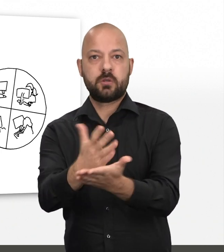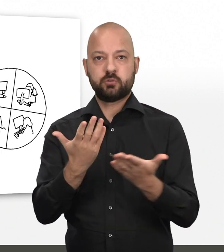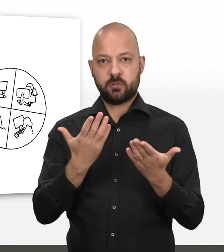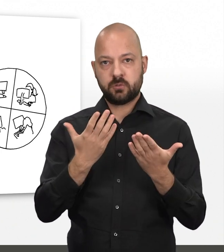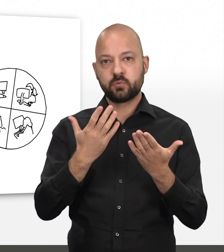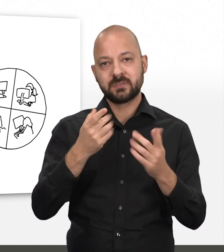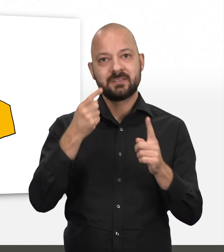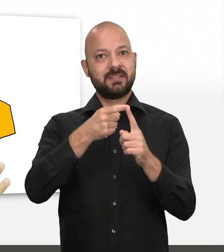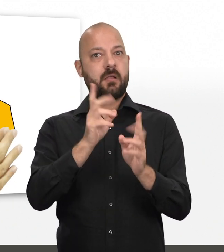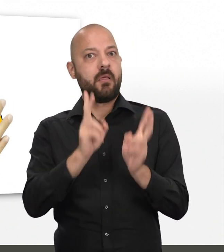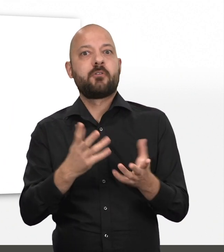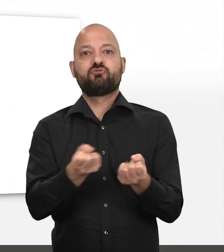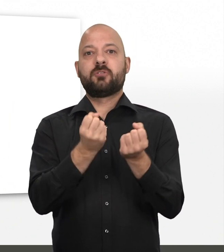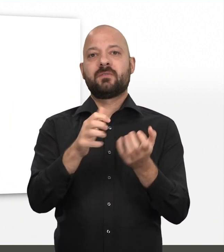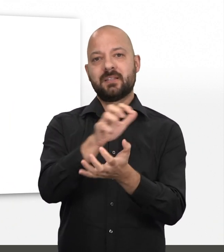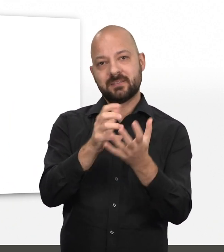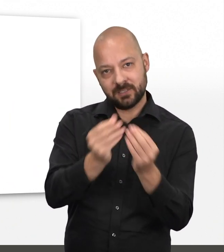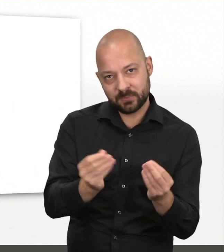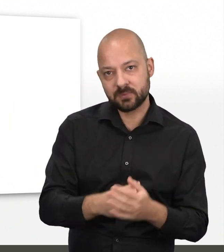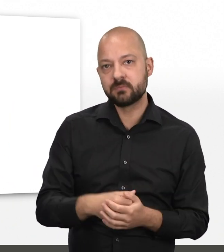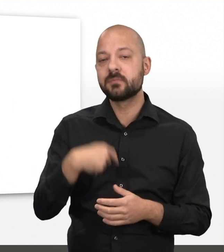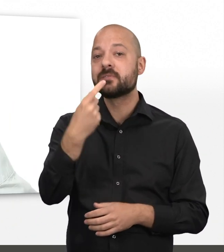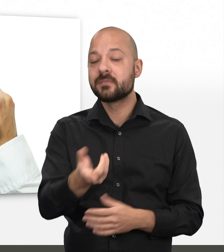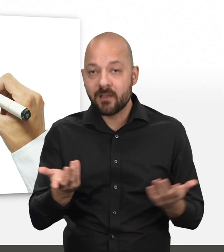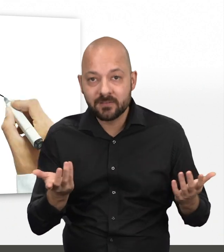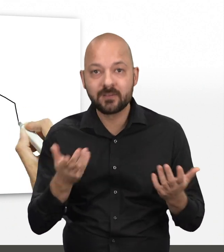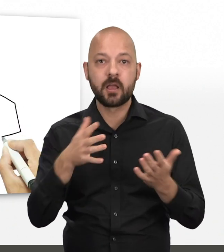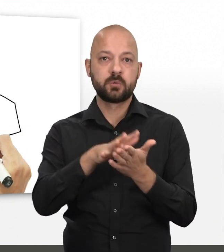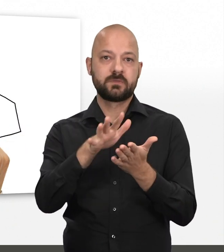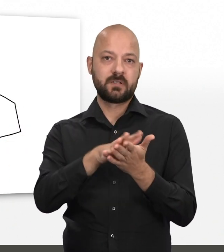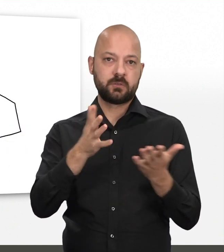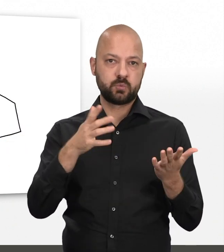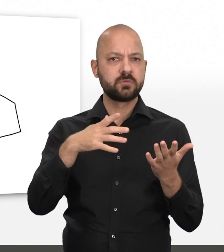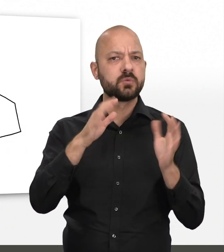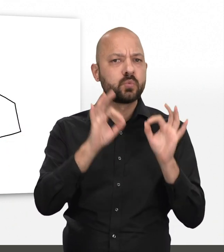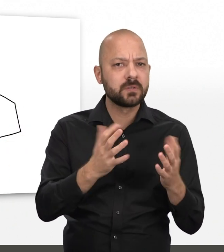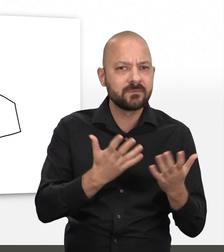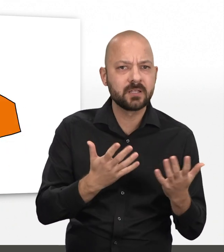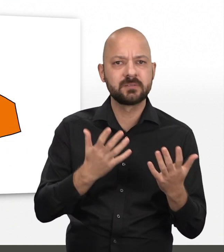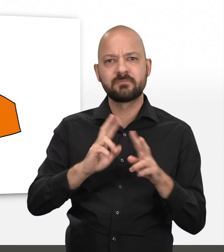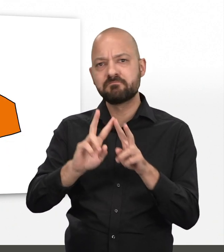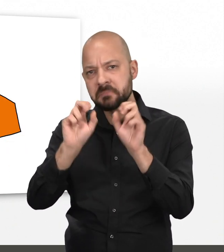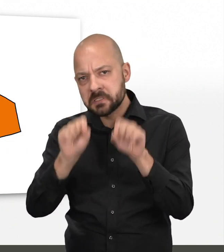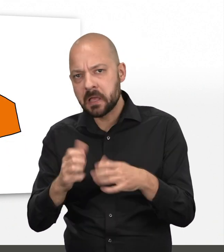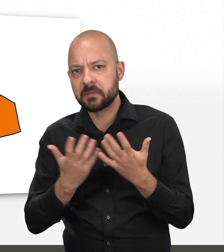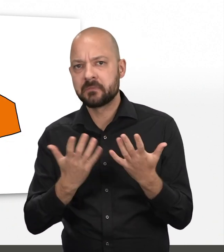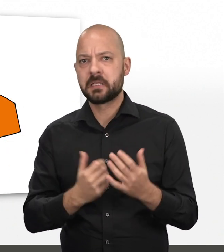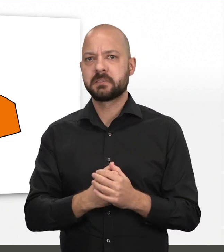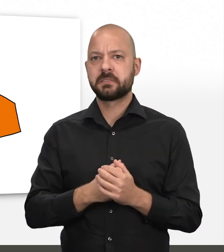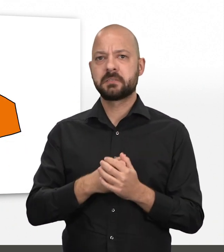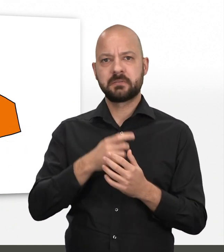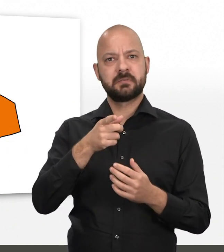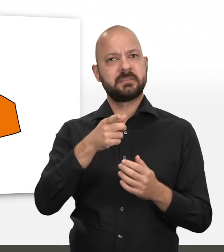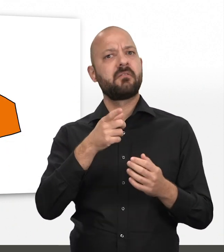Entscheidungen treffen, um im besten Fall die Krise abzuwenden. Danach folgt die Auswertung. Was ist gut gelaufen? Was